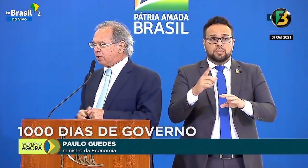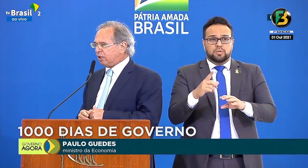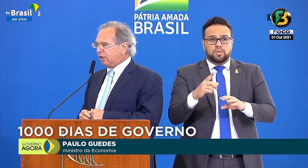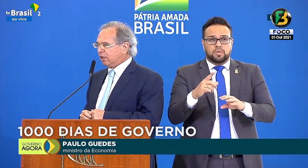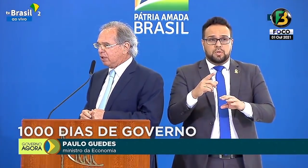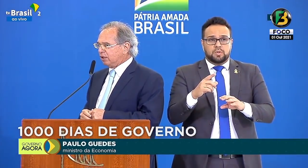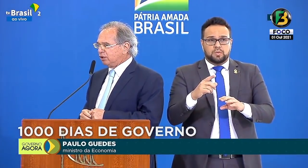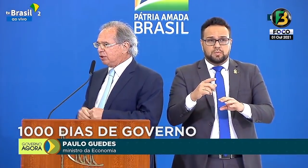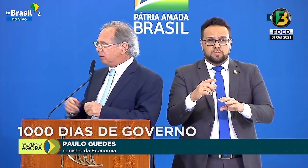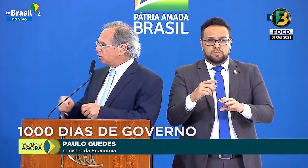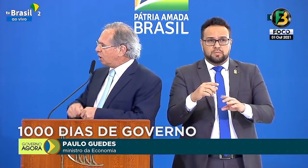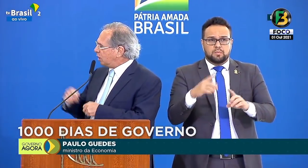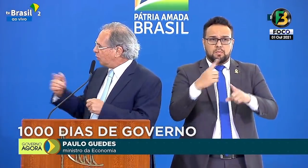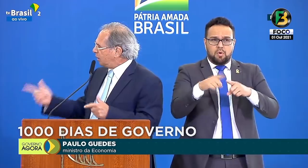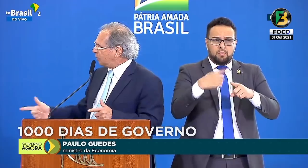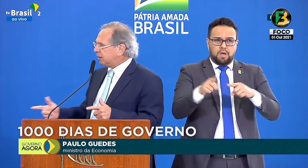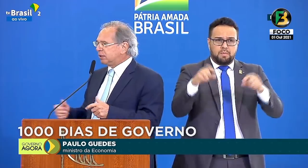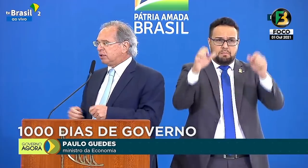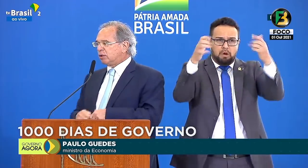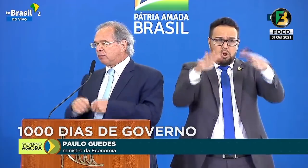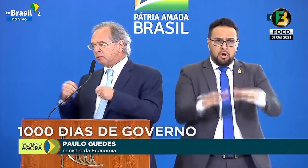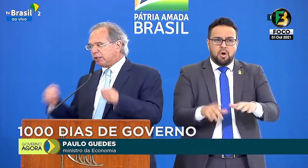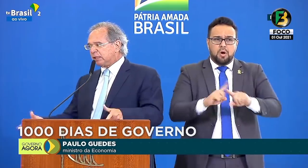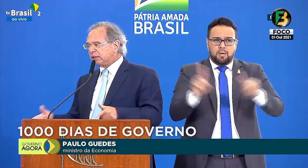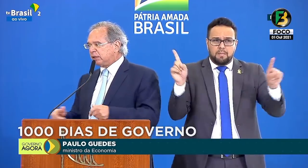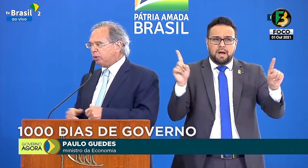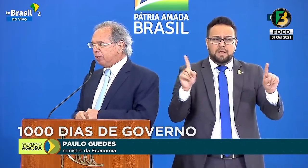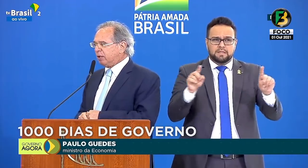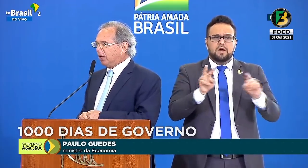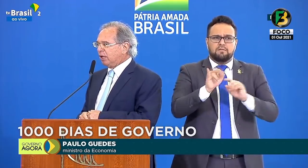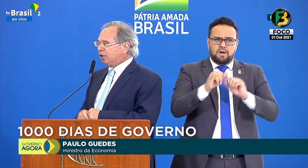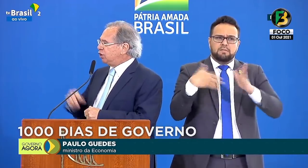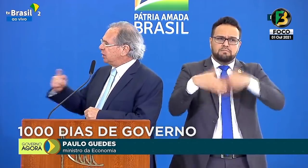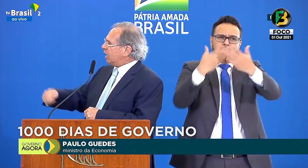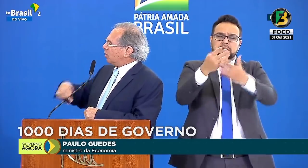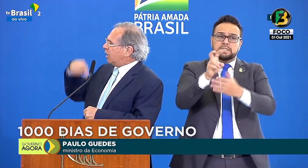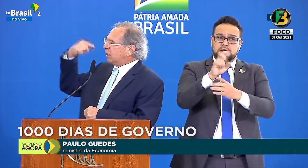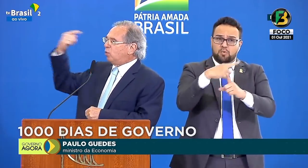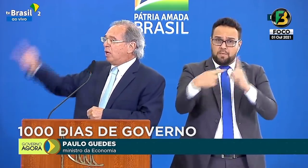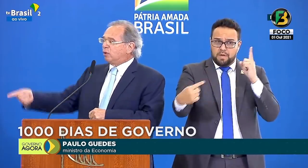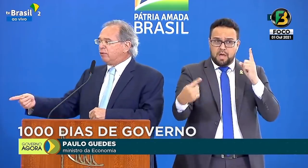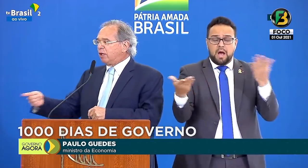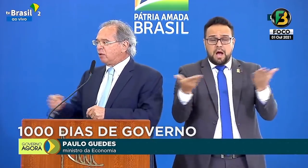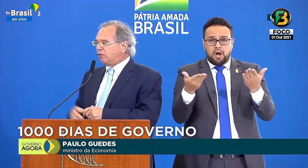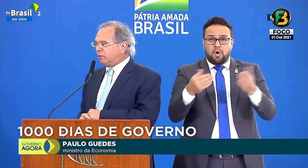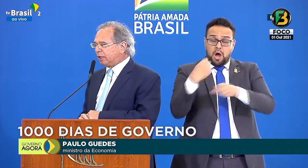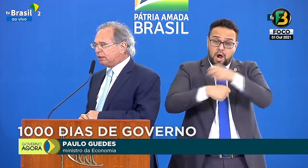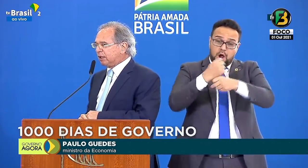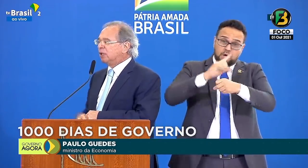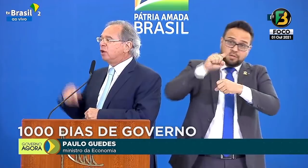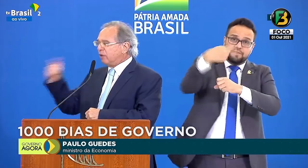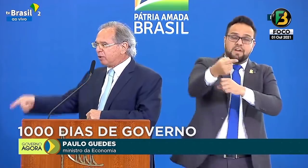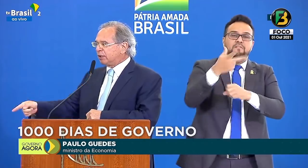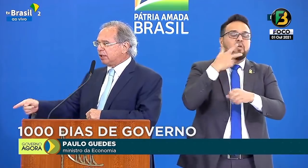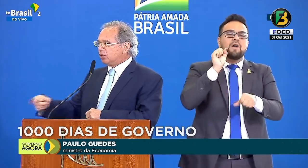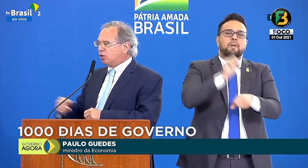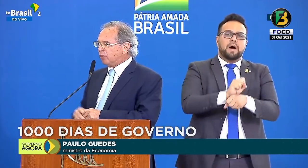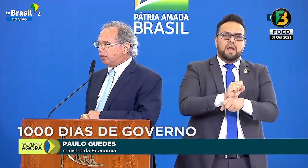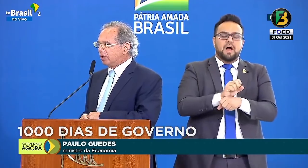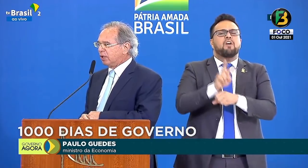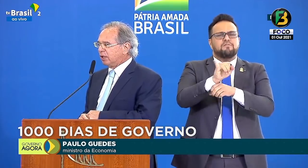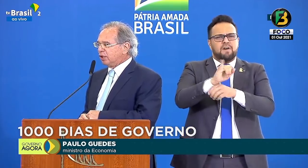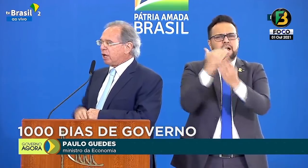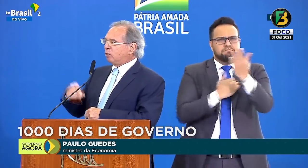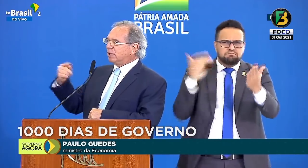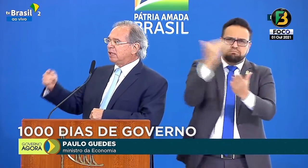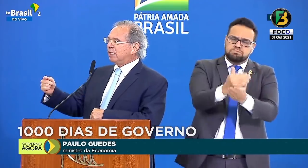voltamos em V, diziam que nós não íamos crescer, nós vamos crescer 5,5, e dizem agora que no ano que vem nós não vamos crescer, nós vamos crescer de